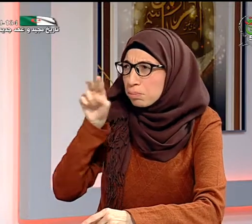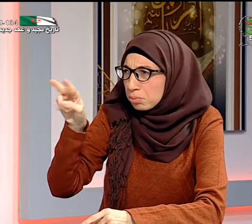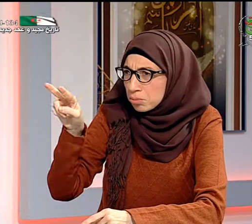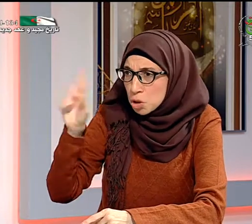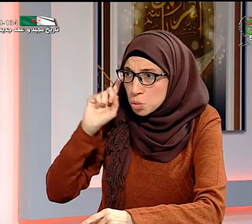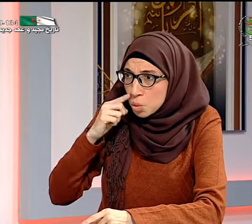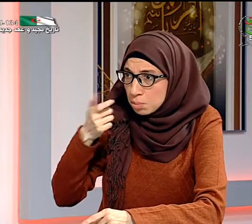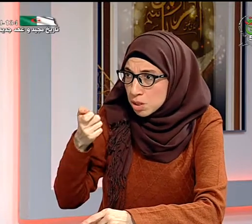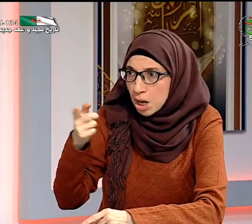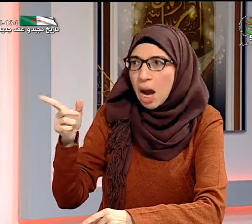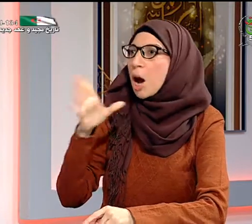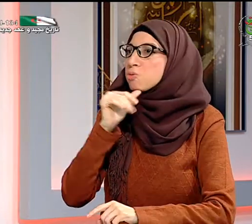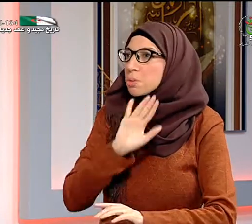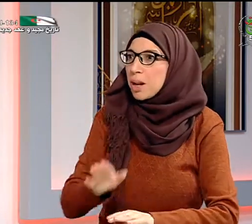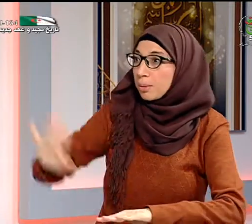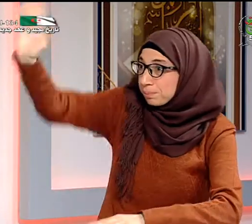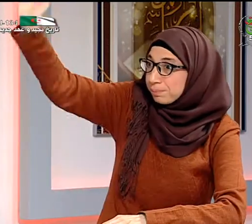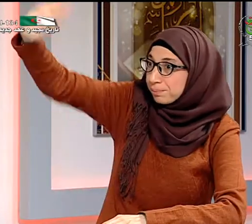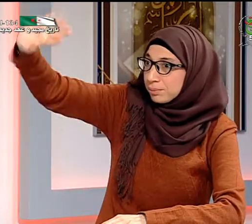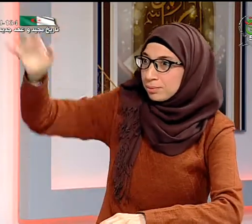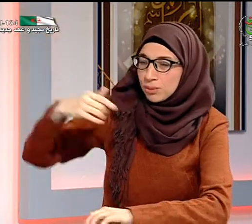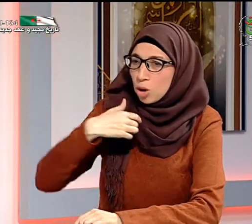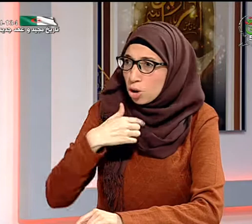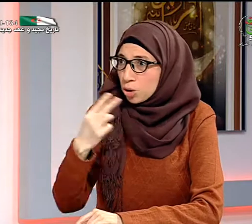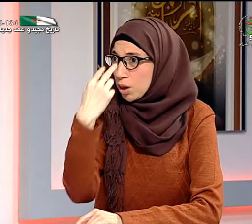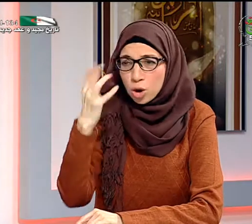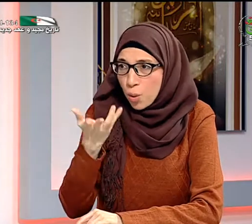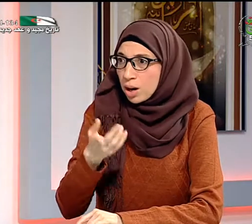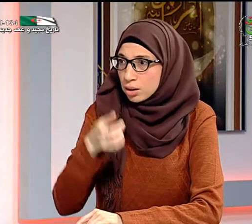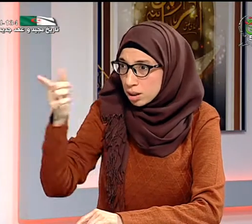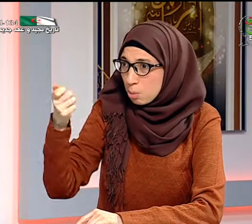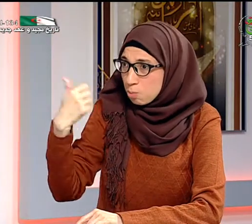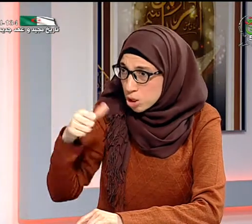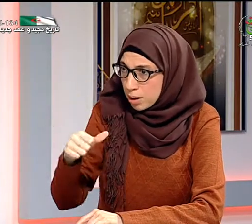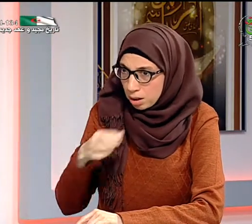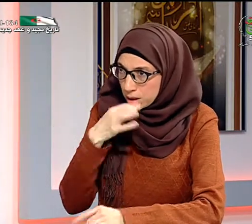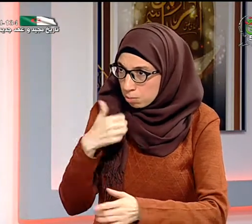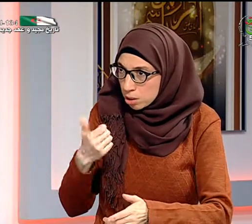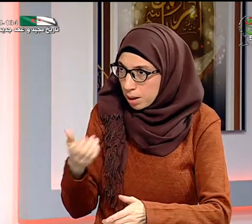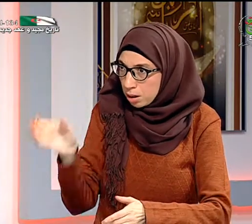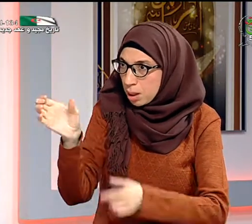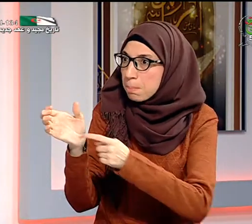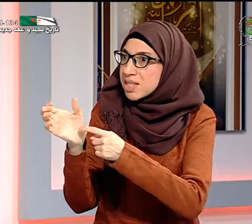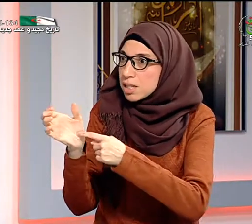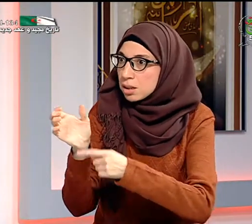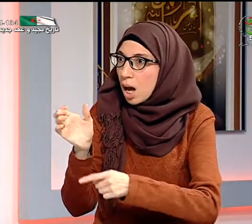يعني رسائل نصية يعني الأشخاص يظن أني لا أعرف الكتابة